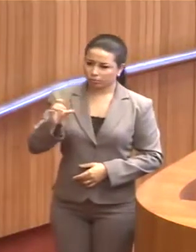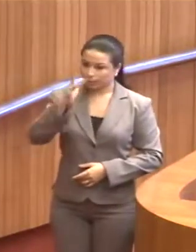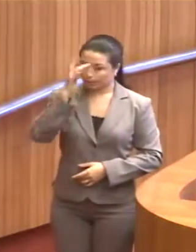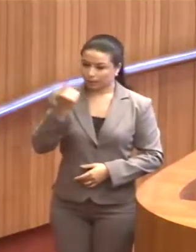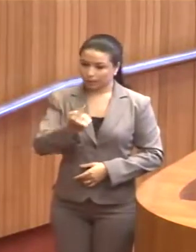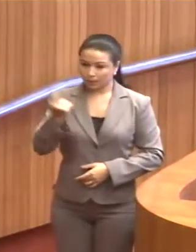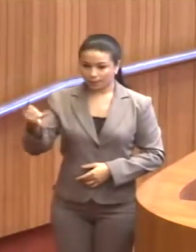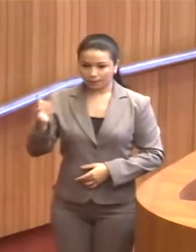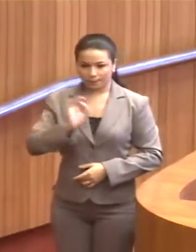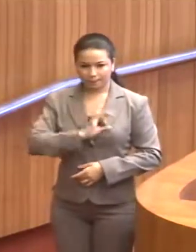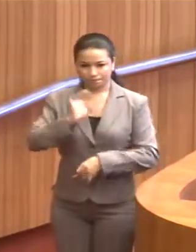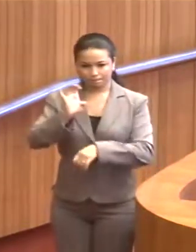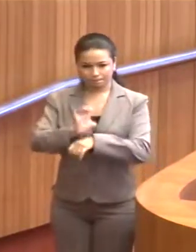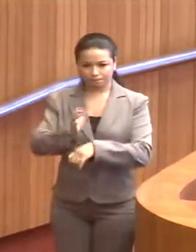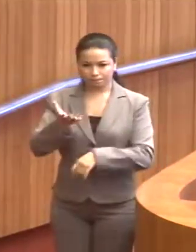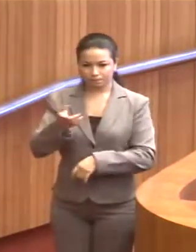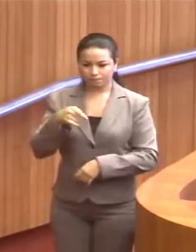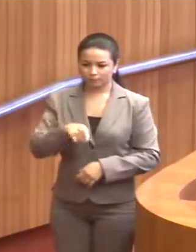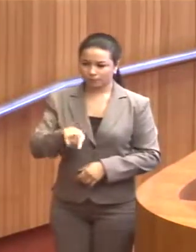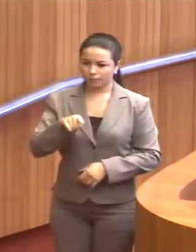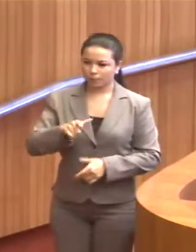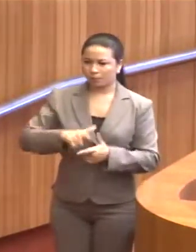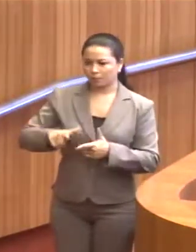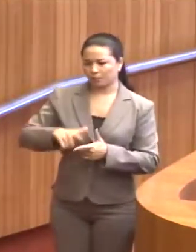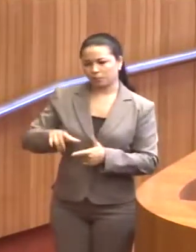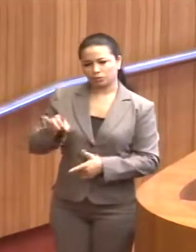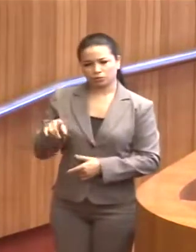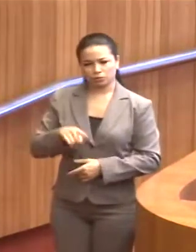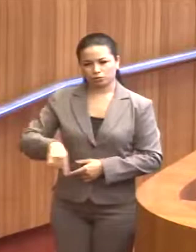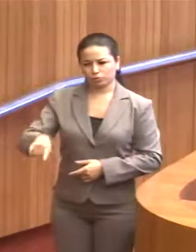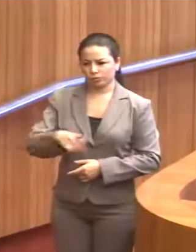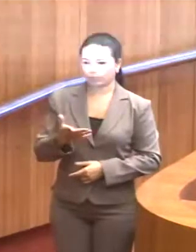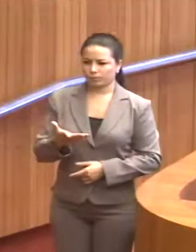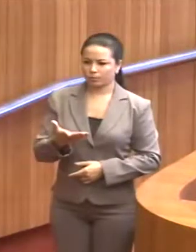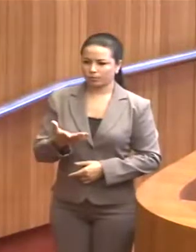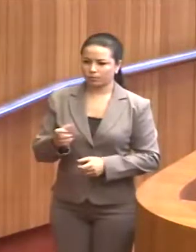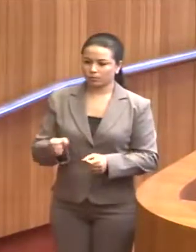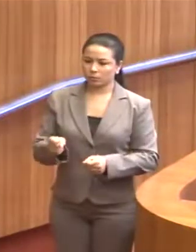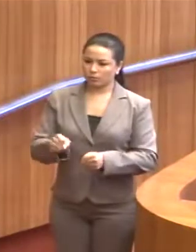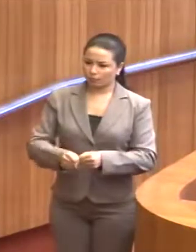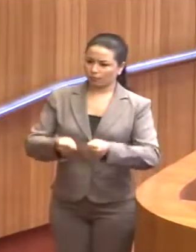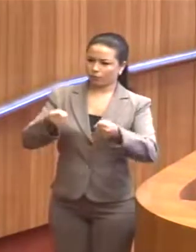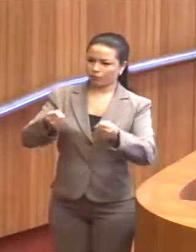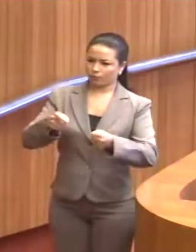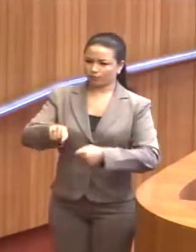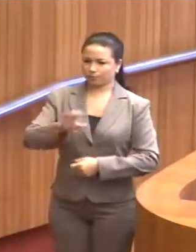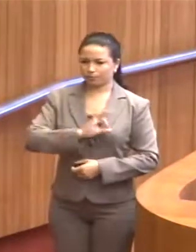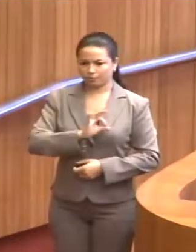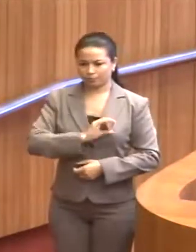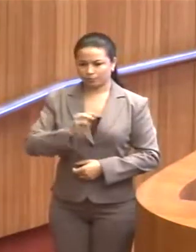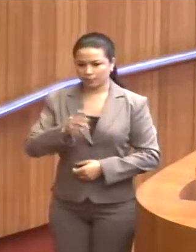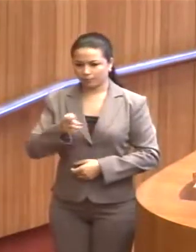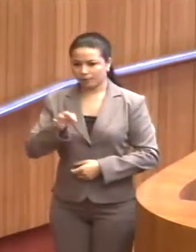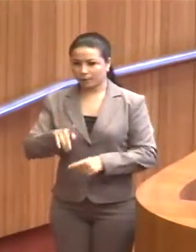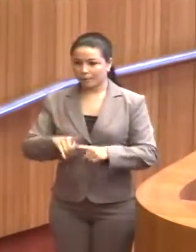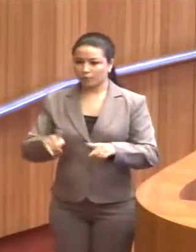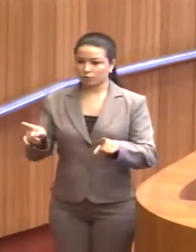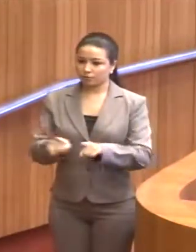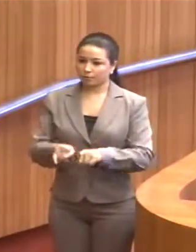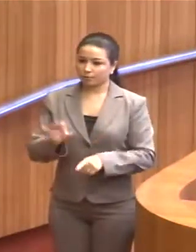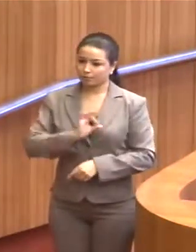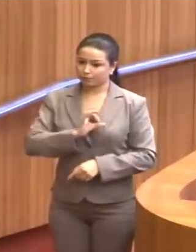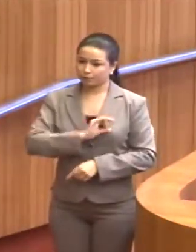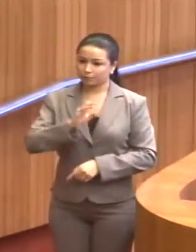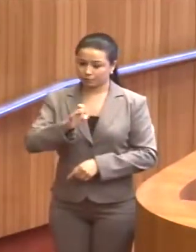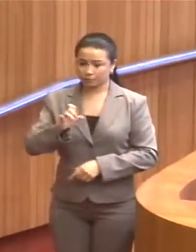cada um policial no estado. E esse é um problema não apenas da força ostensiva, que é a polícia militar, mas também da polícia